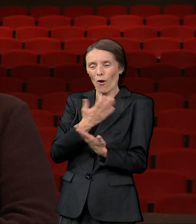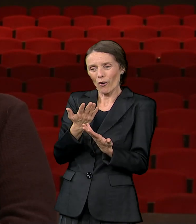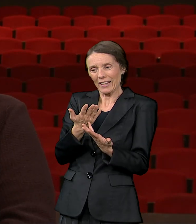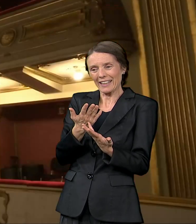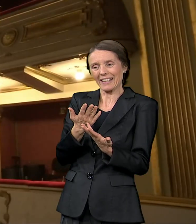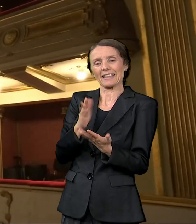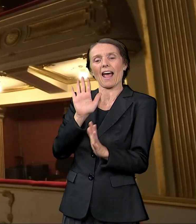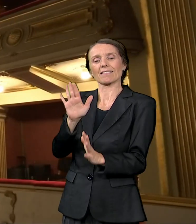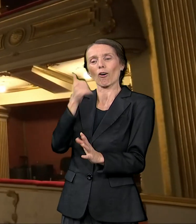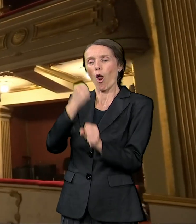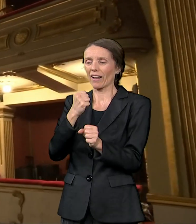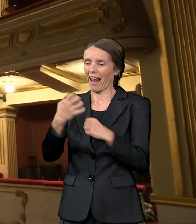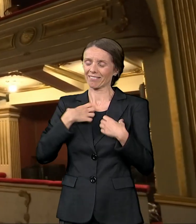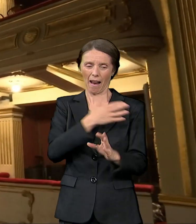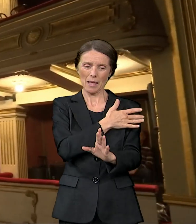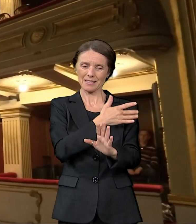zaokružena.